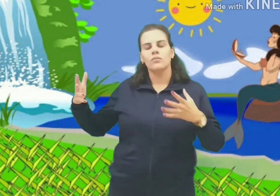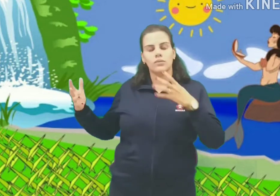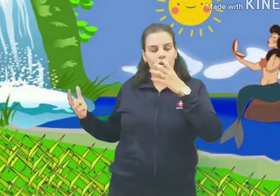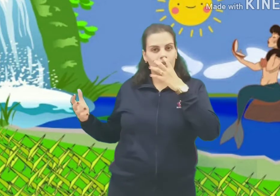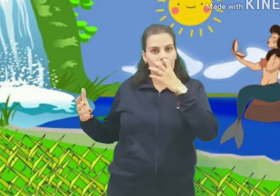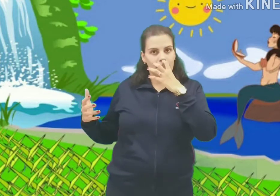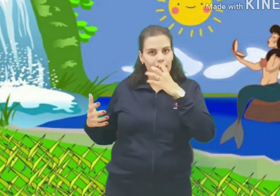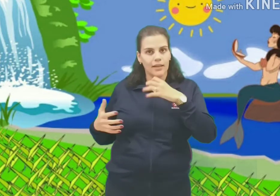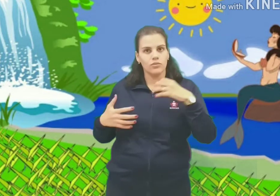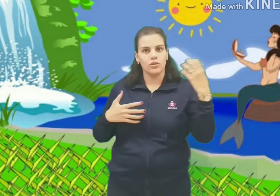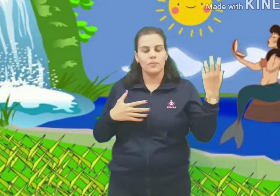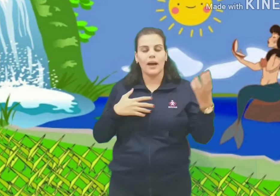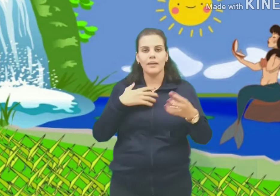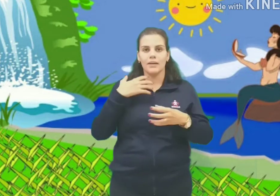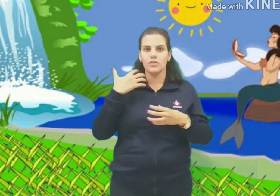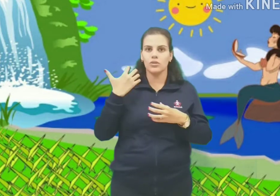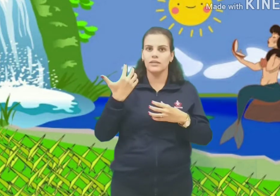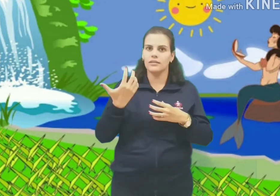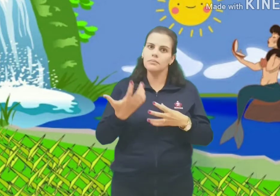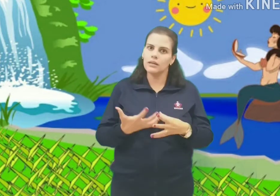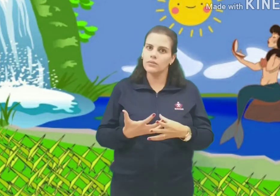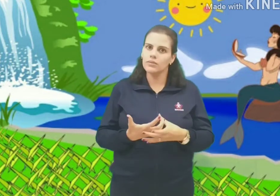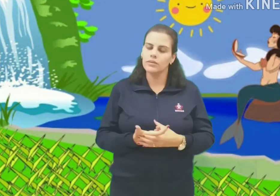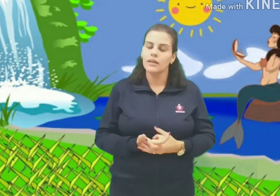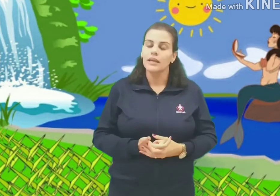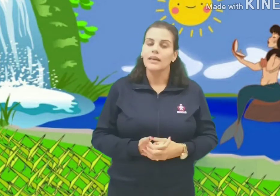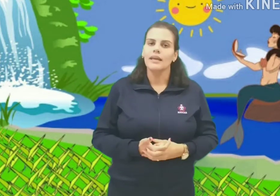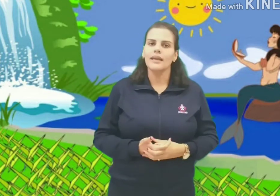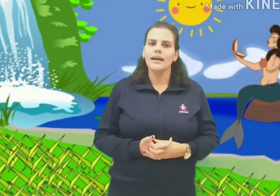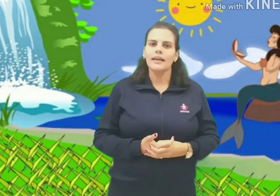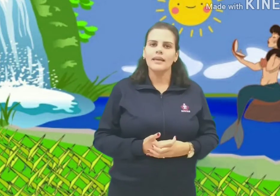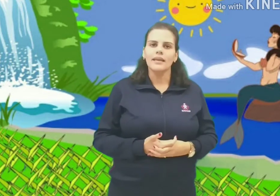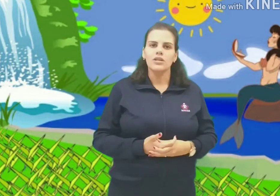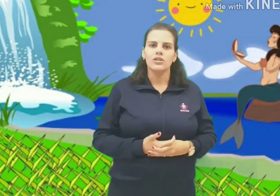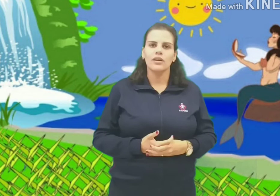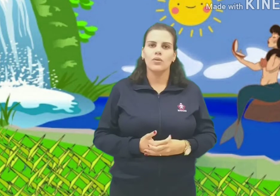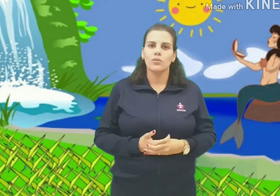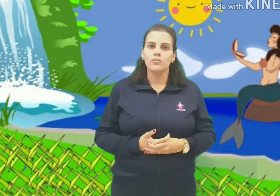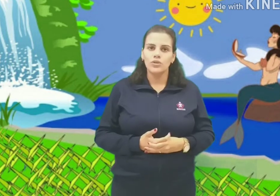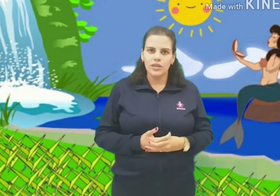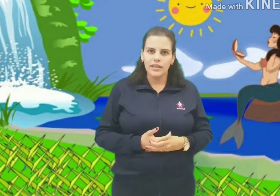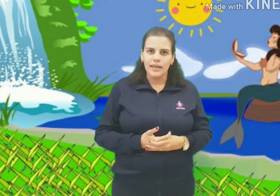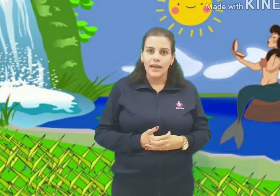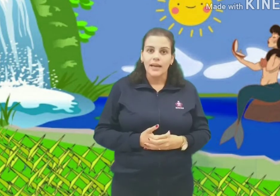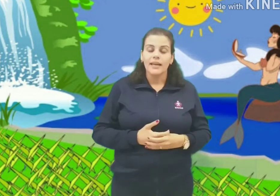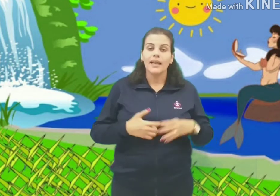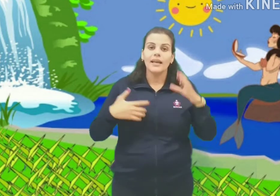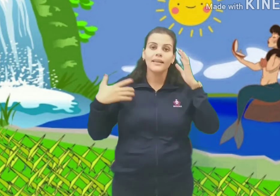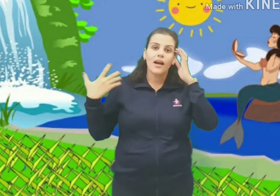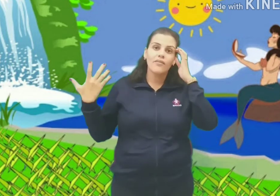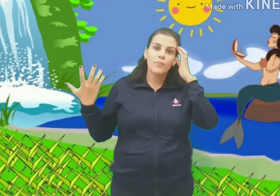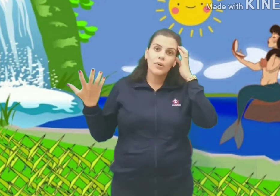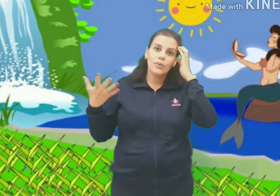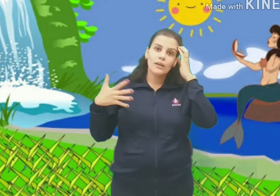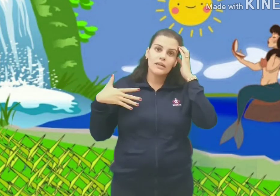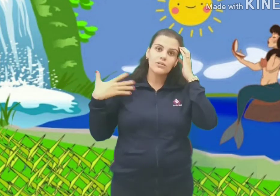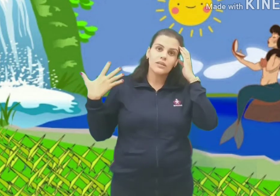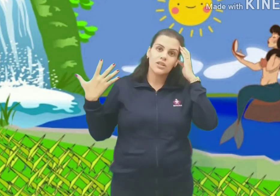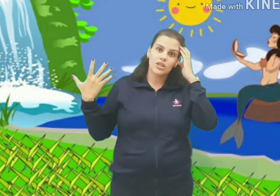sua família, o seu pai e mais dois irmãos. E aí, chegou um dia que ela estava procurando, já